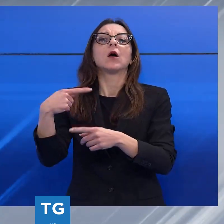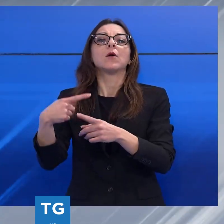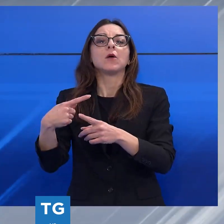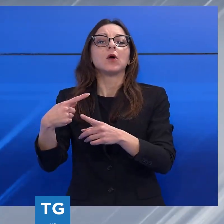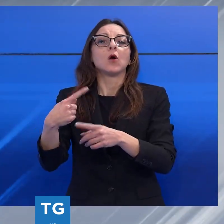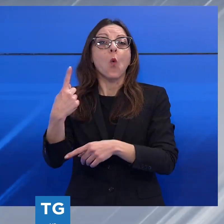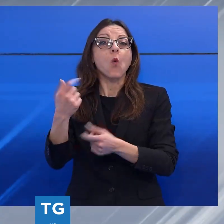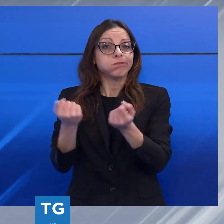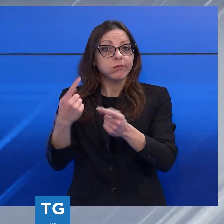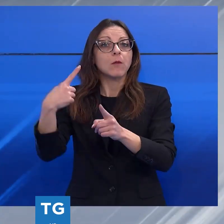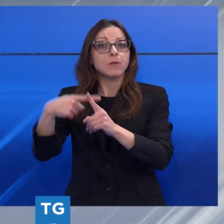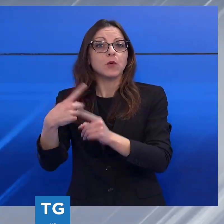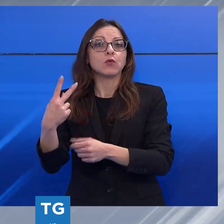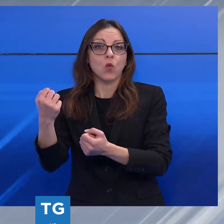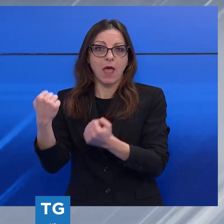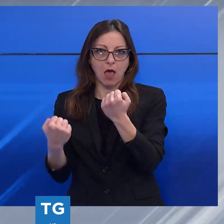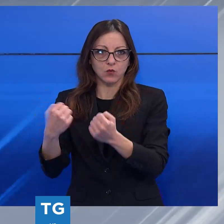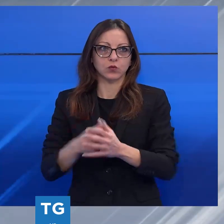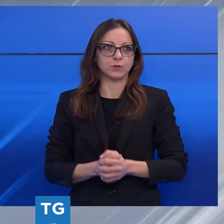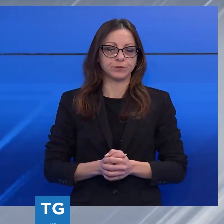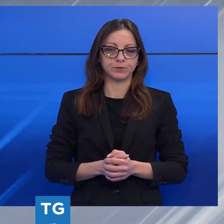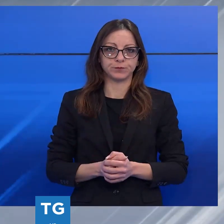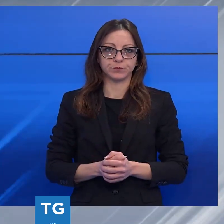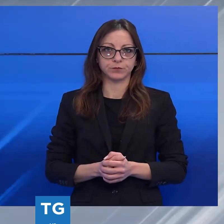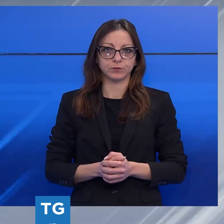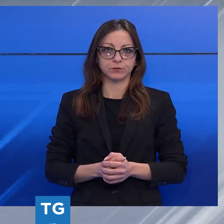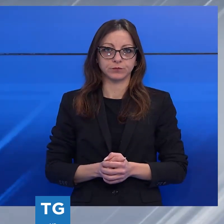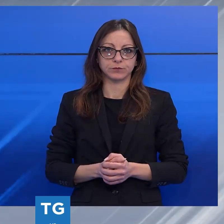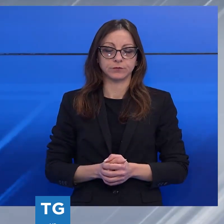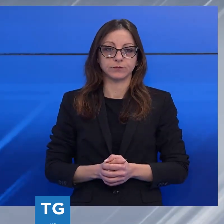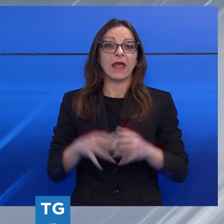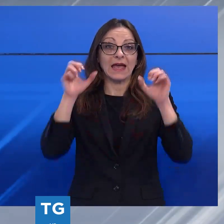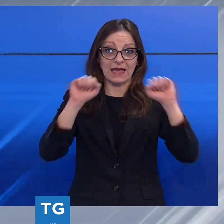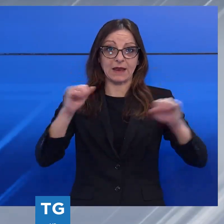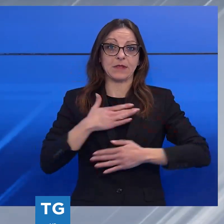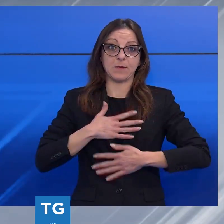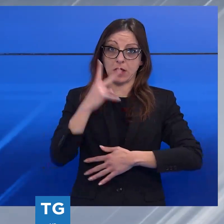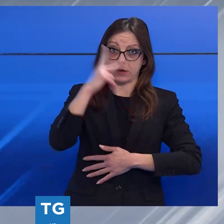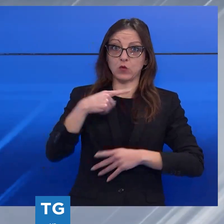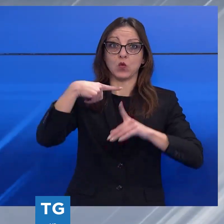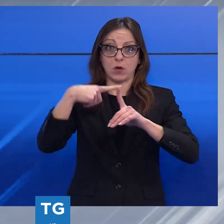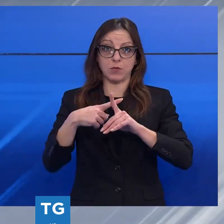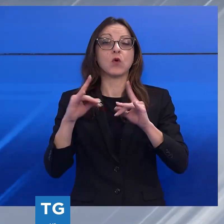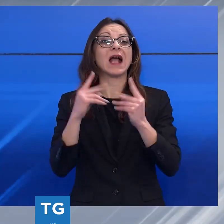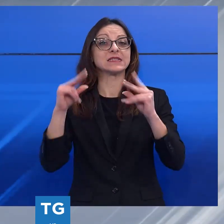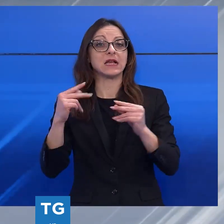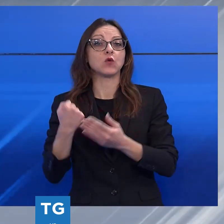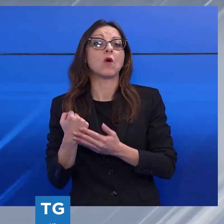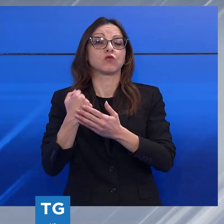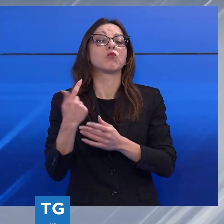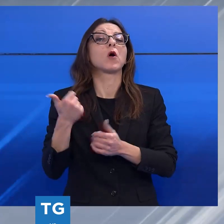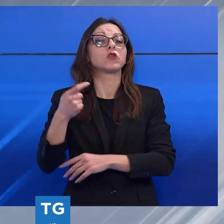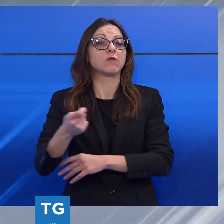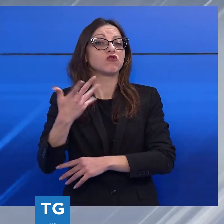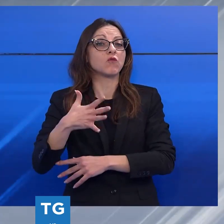primi accertamenti dei carabinieri di Bagni di Lucca e del nucleo operativo di Castelnuovo, supportati dai sopralluoghi dei vigili del fuoco, si era capita l'origine